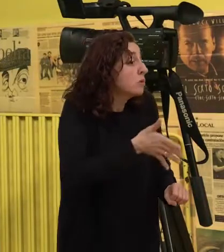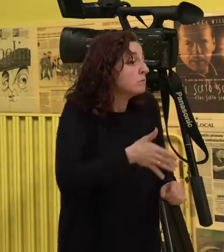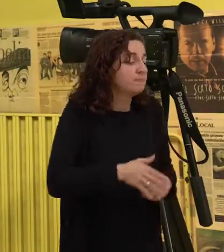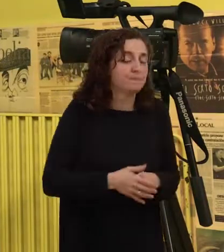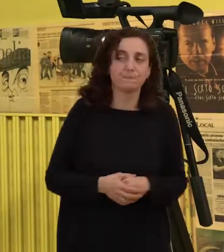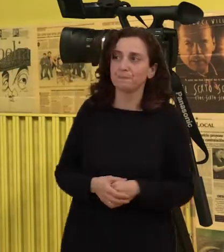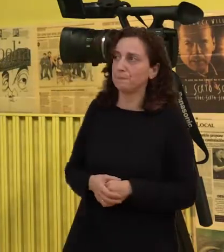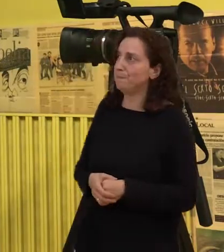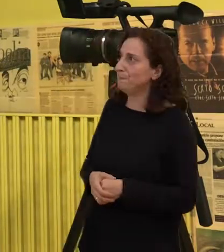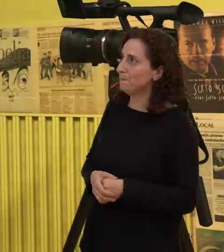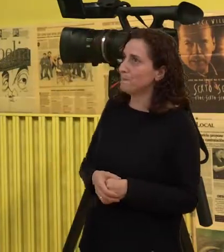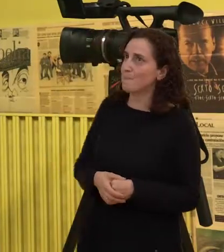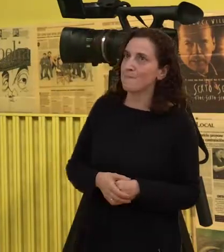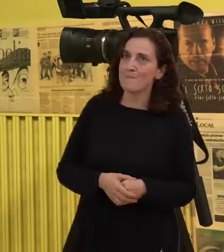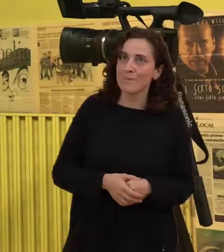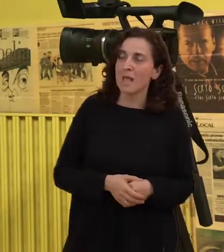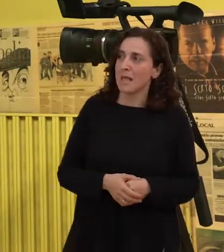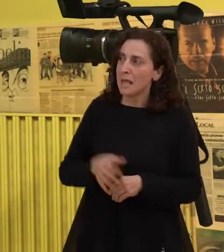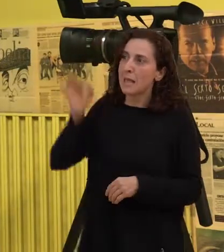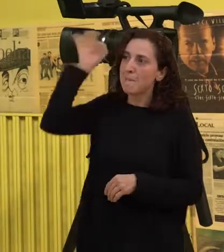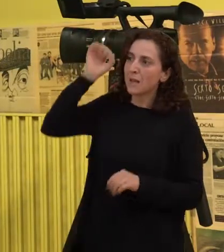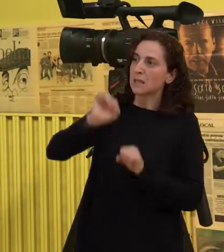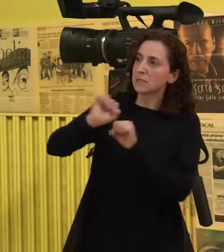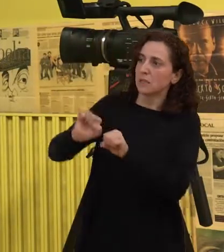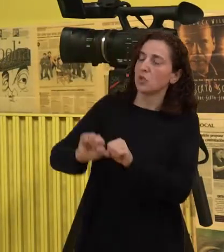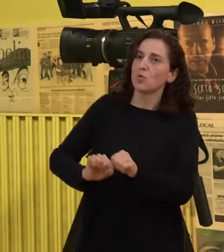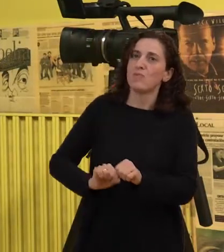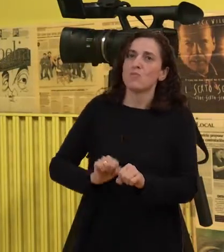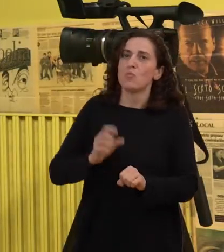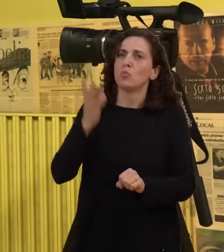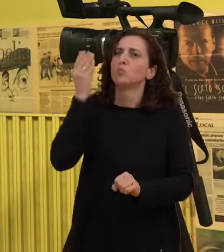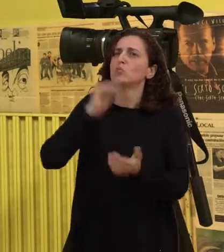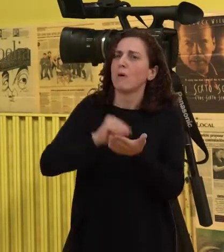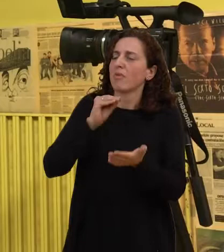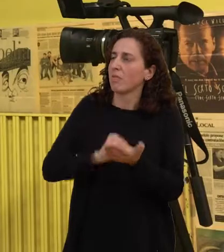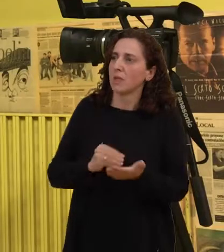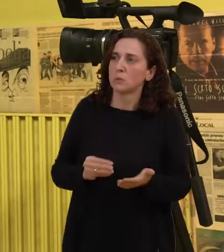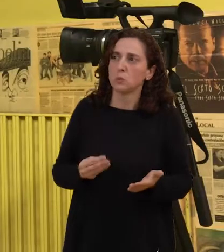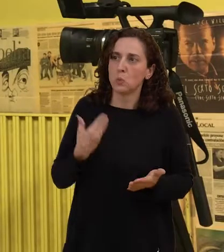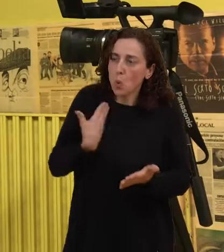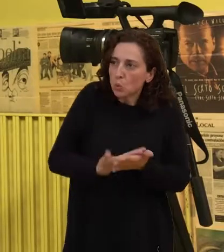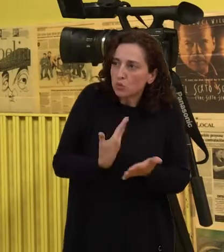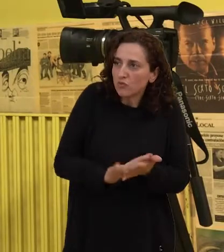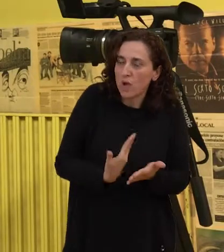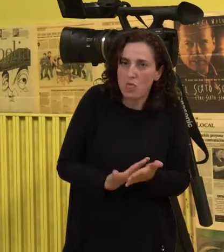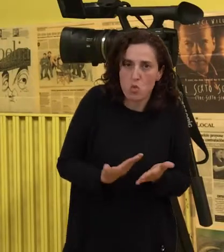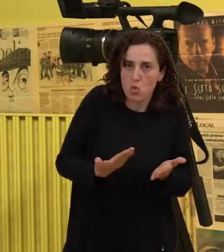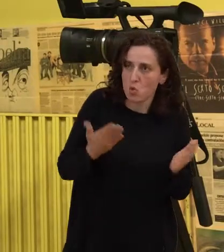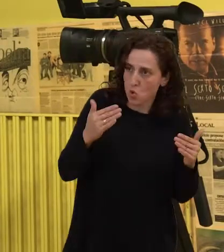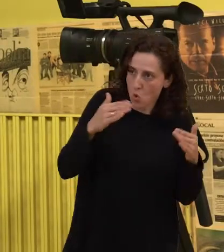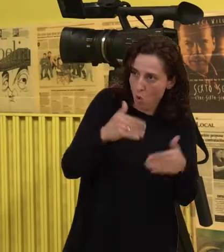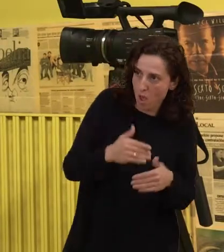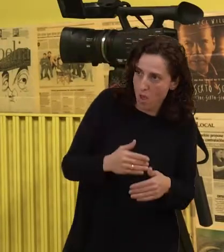Pois, esas reticencias moitas veces son infundadas e provocadas por a falta de información